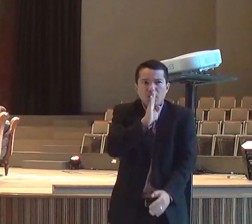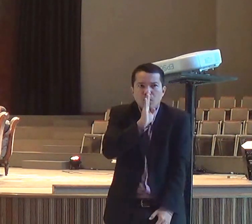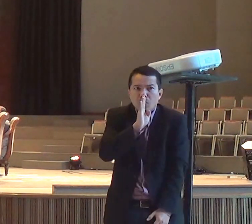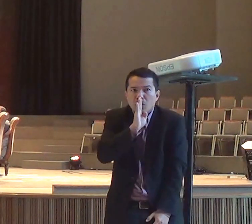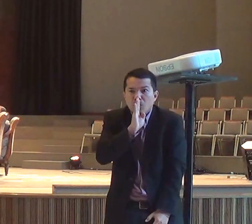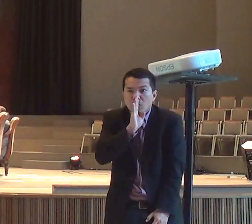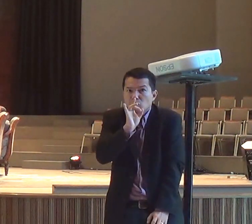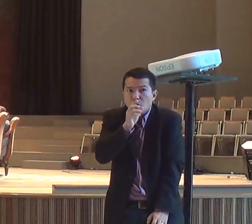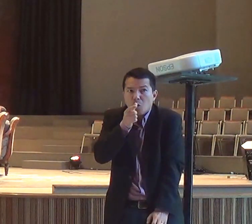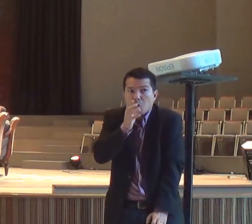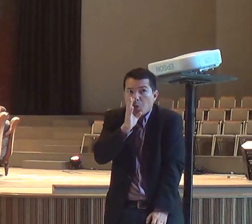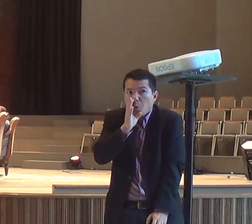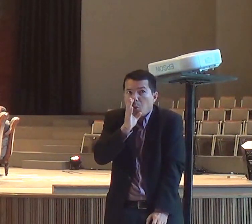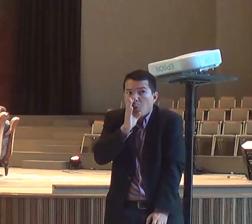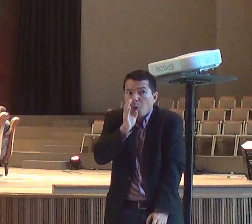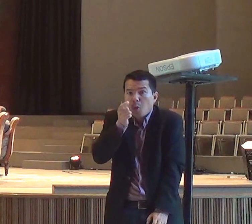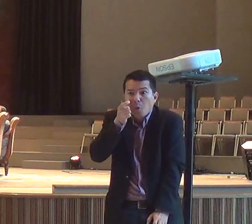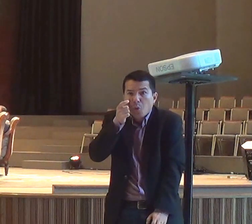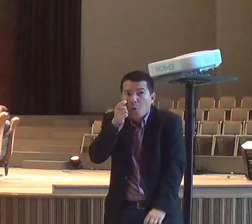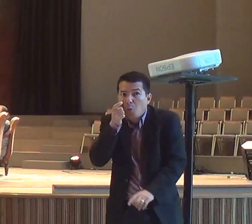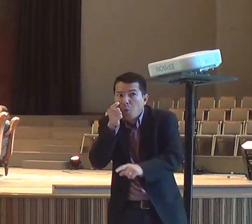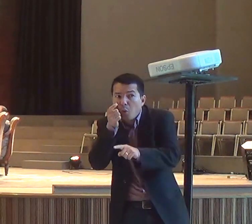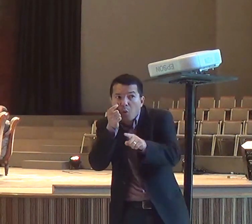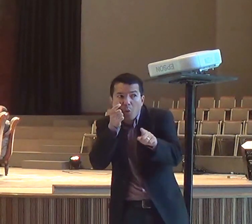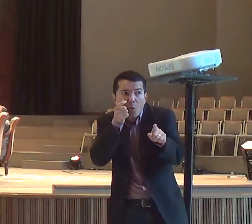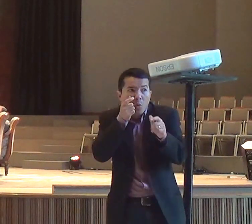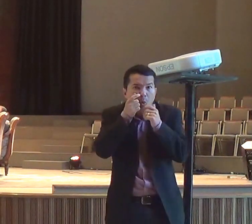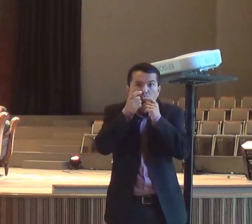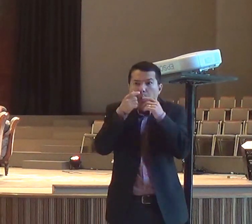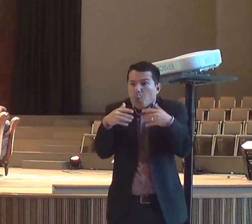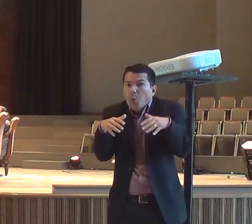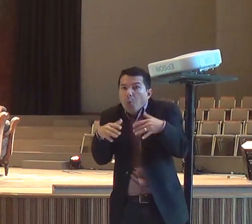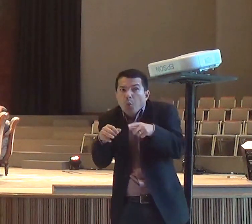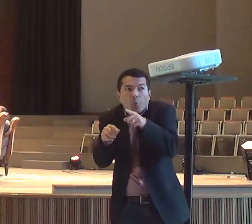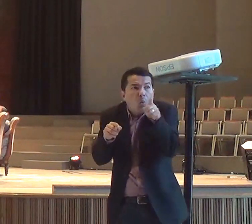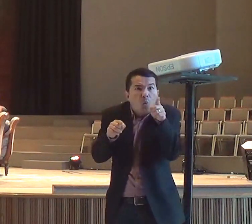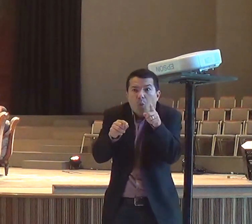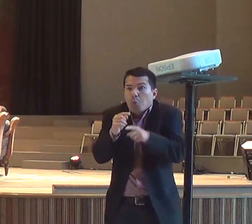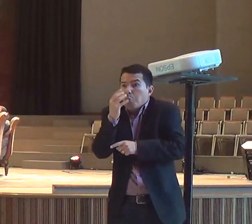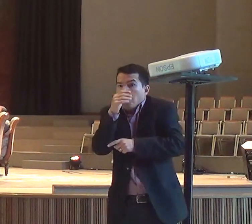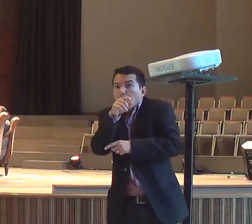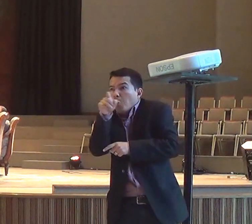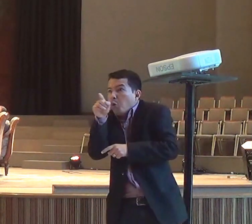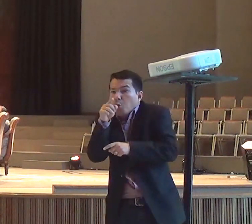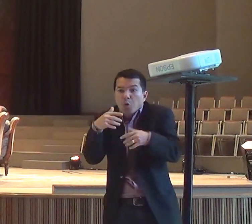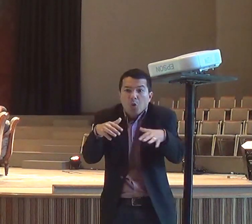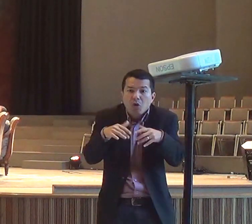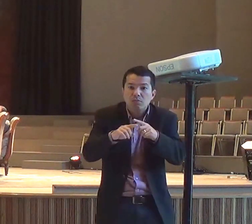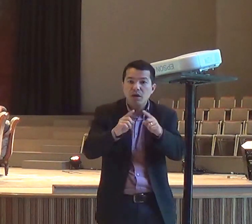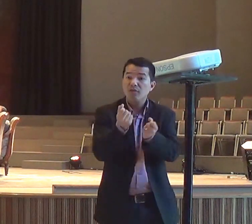assistindo, essa, esse drama, todo, mas, nada, acontecia, de